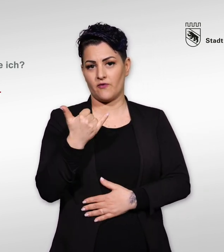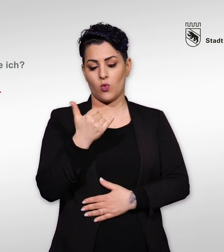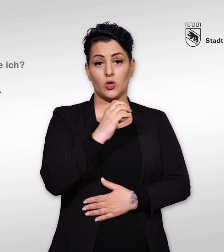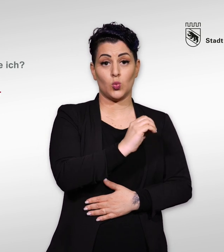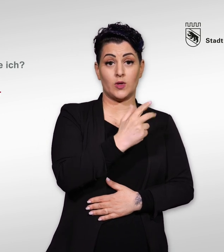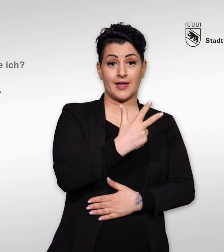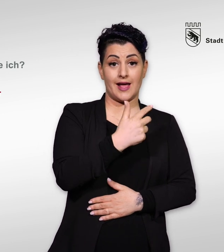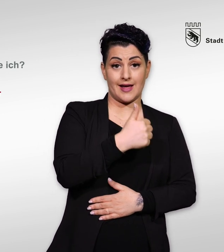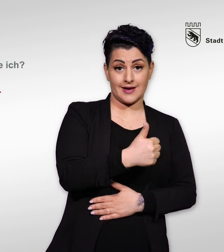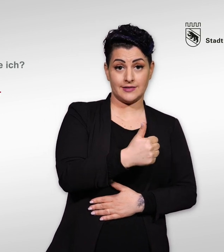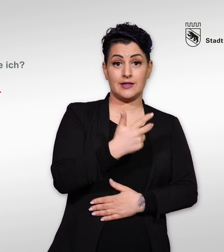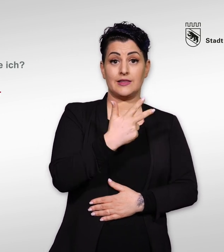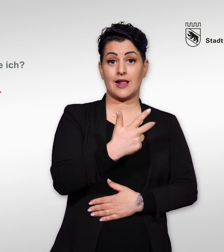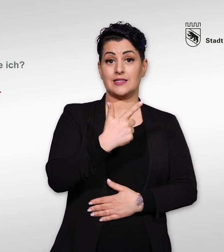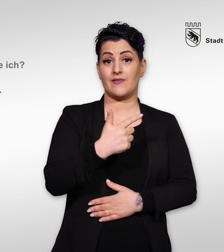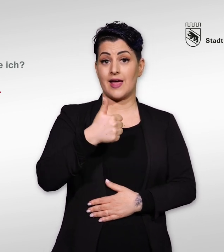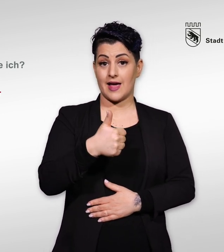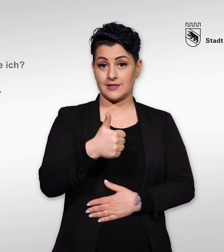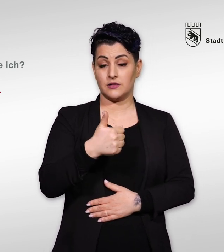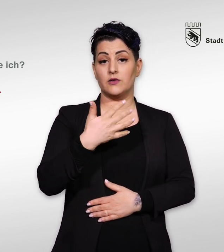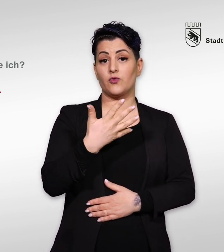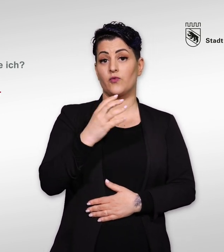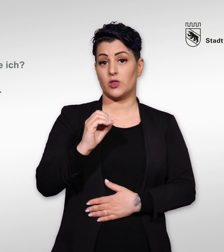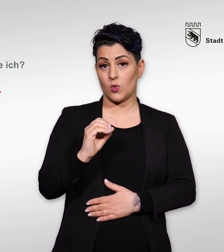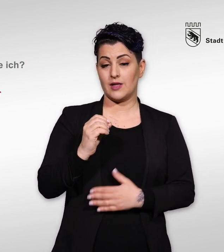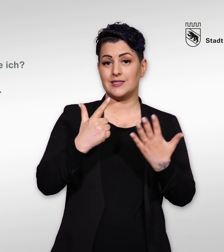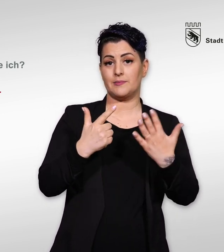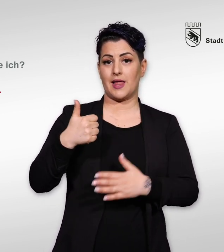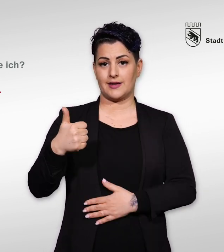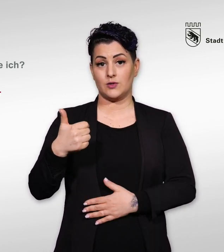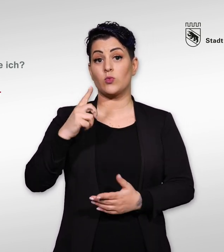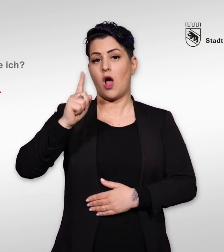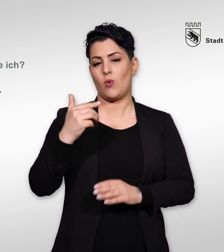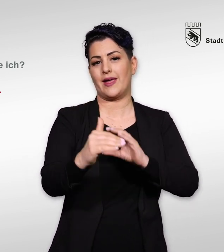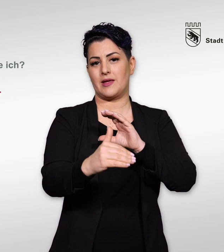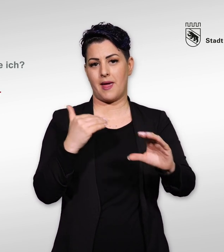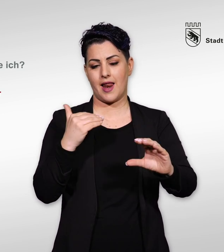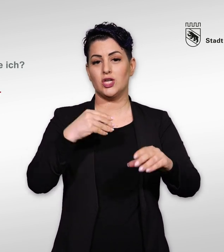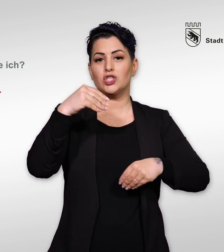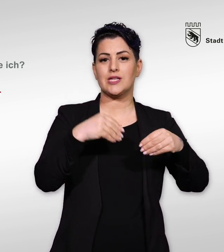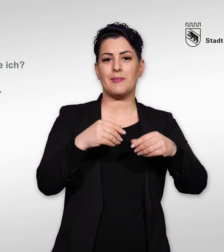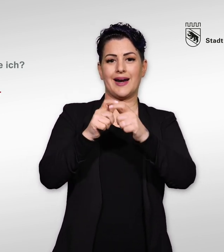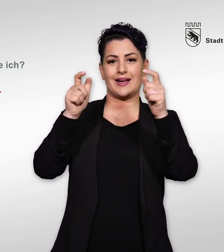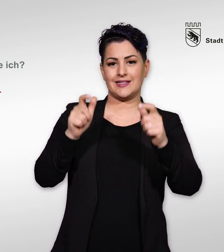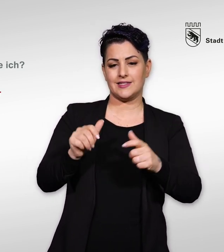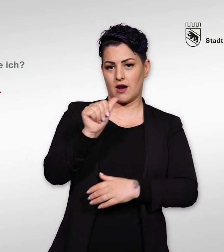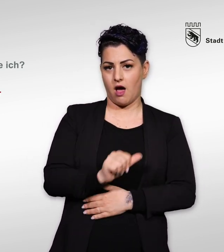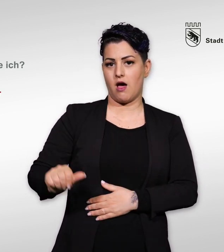031 321 5071 oder per E-Mail stimmregisteratbern